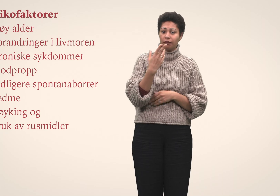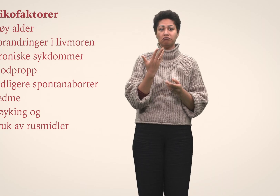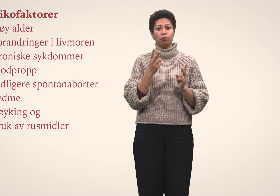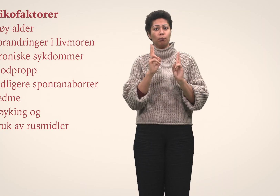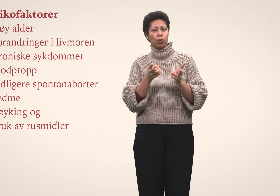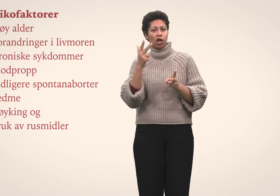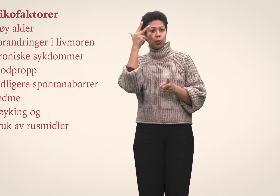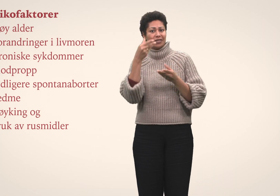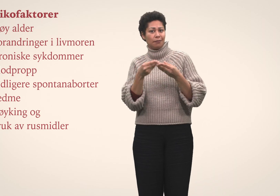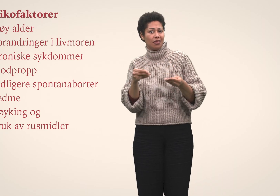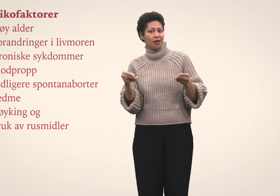Røyking og bruk av rusmidler.